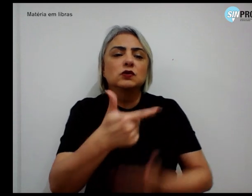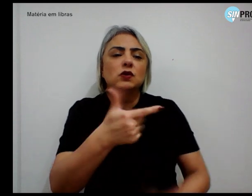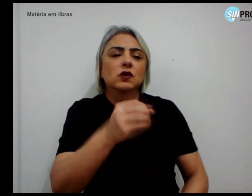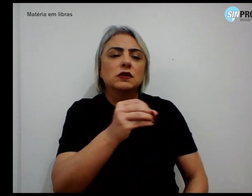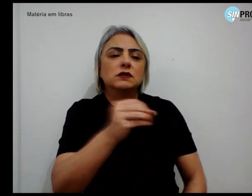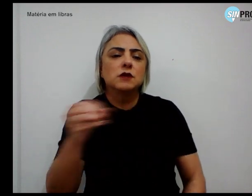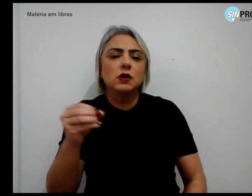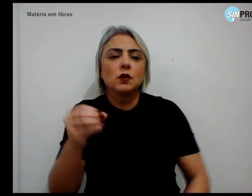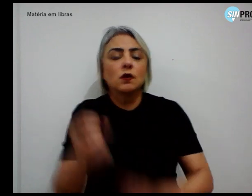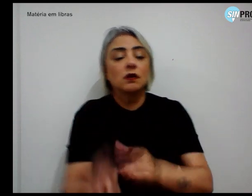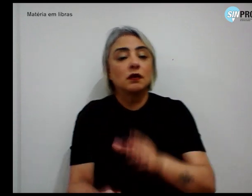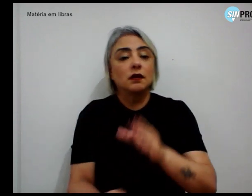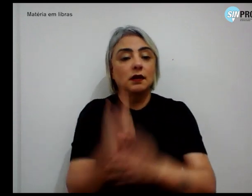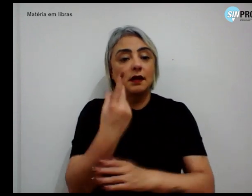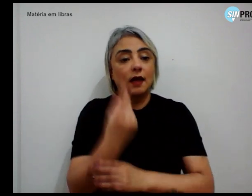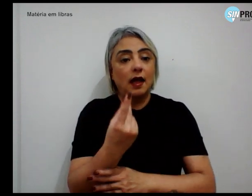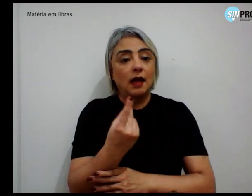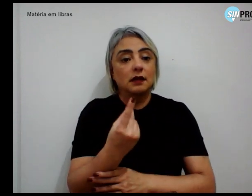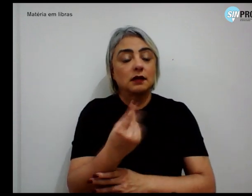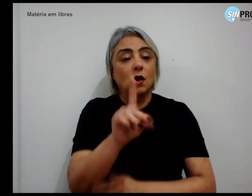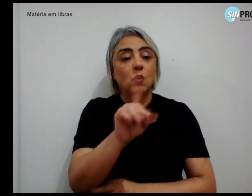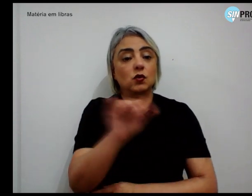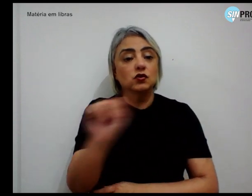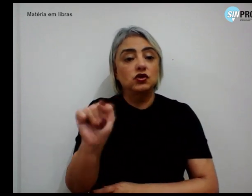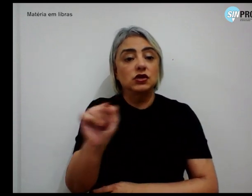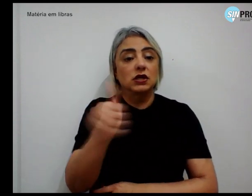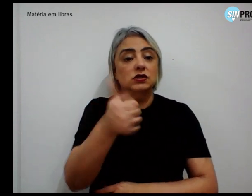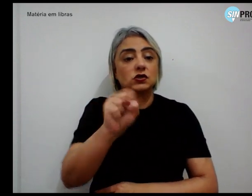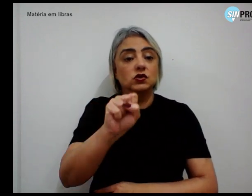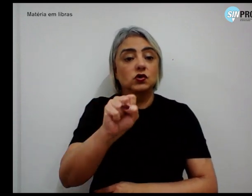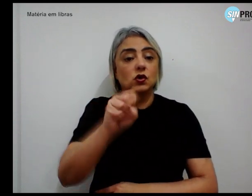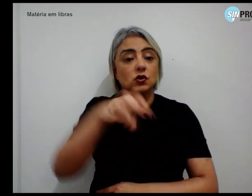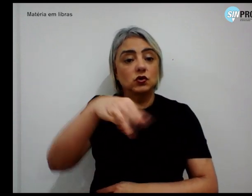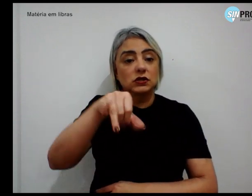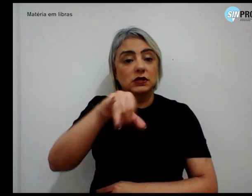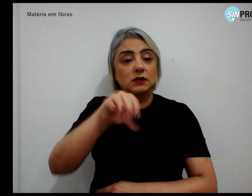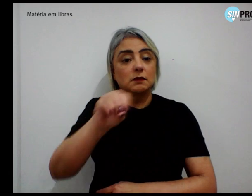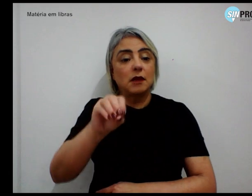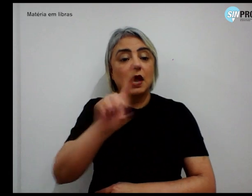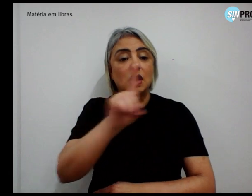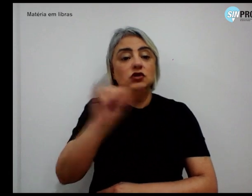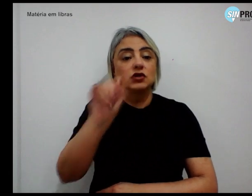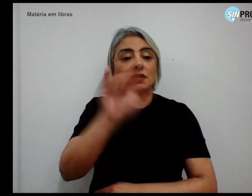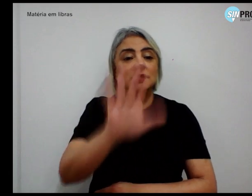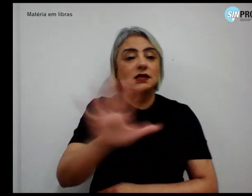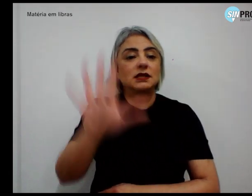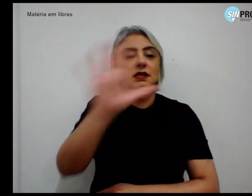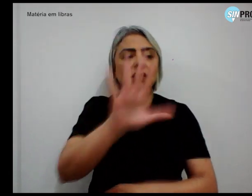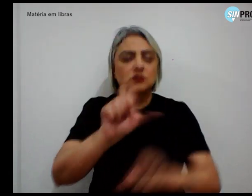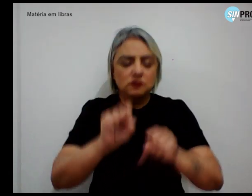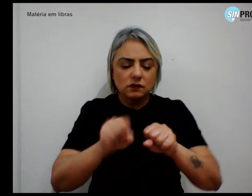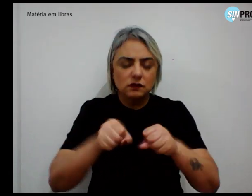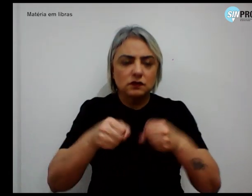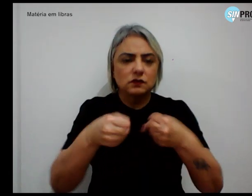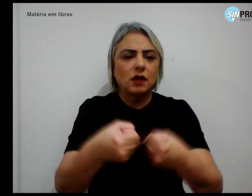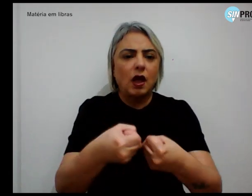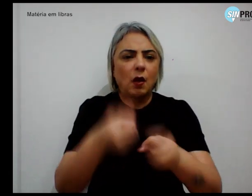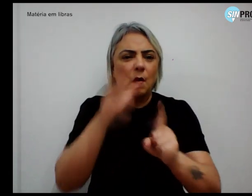foi instituída a data de 18 de maio como Dia Nacional de Combate ao Abuso e à